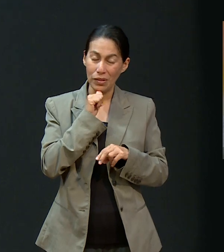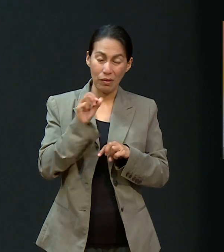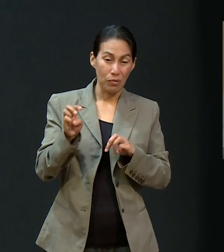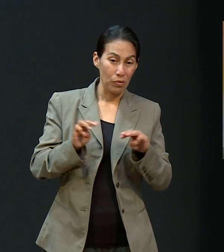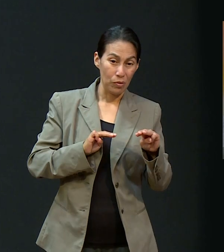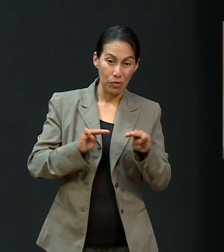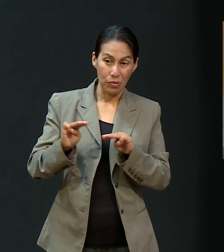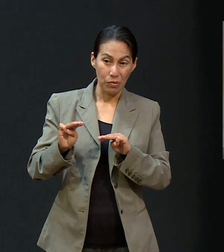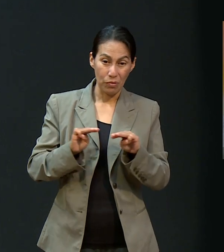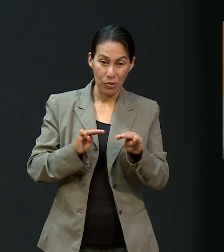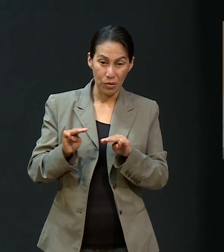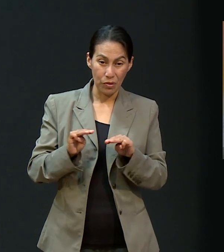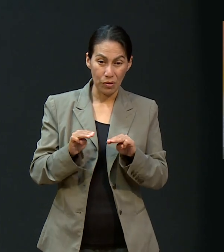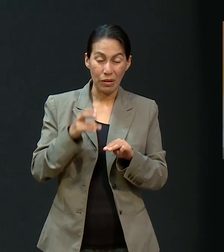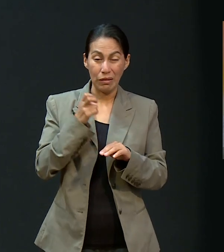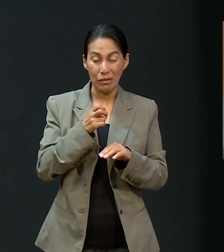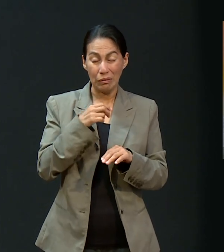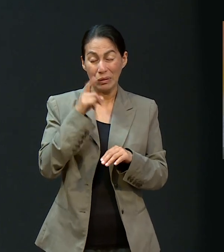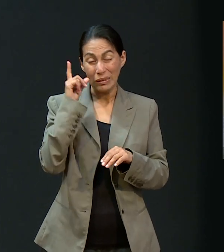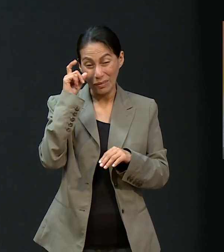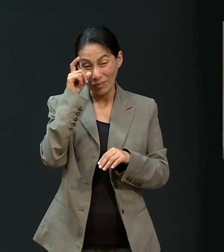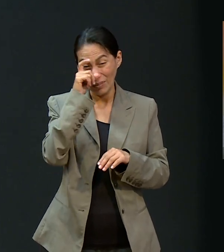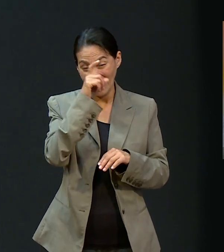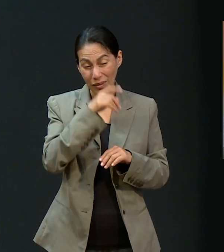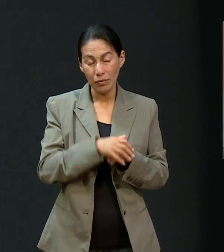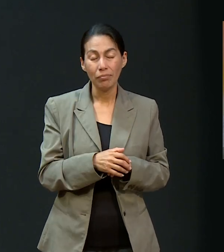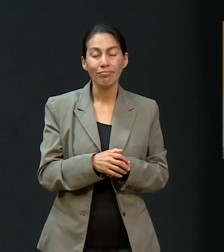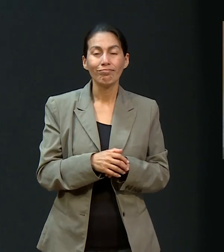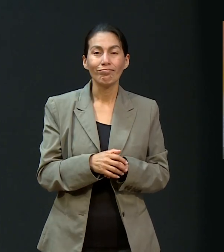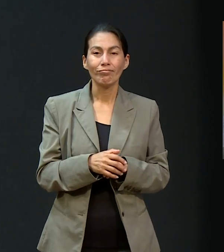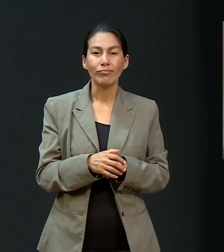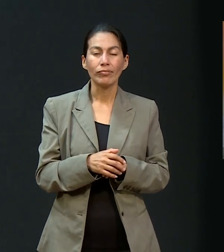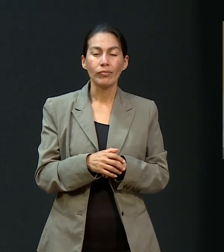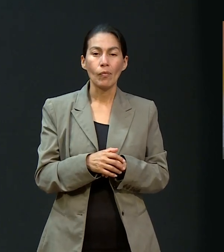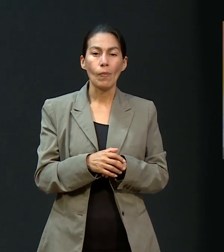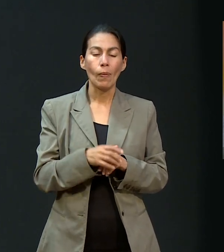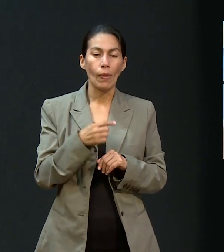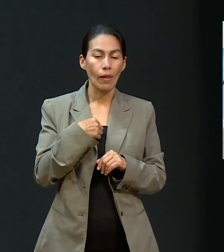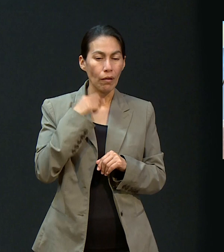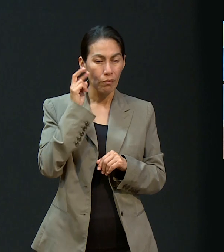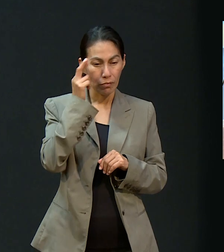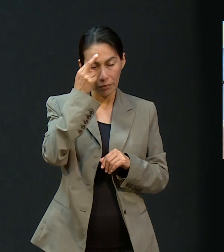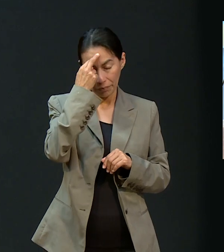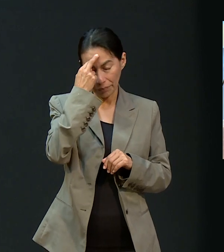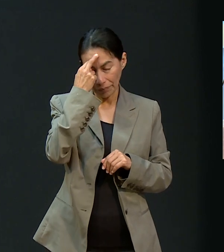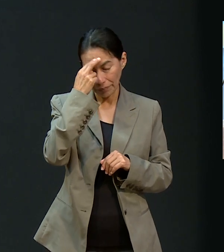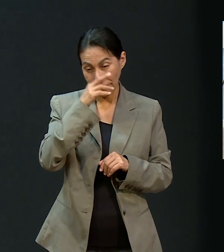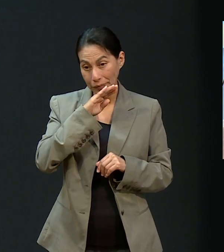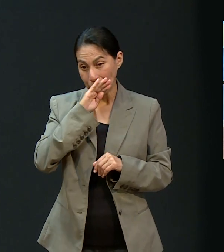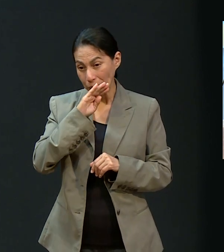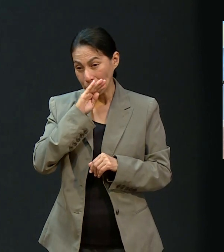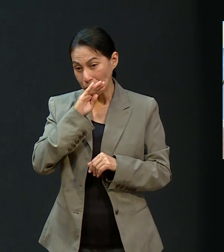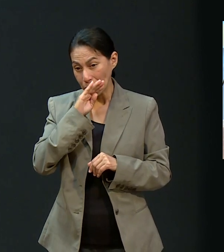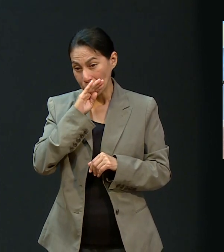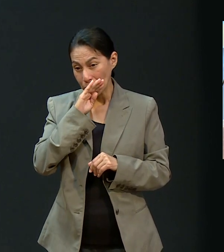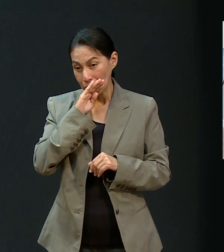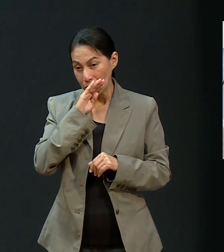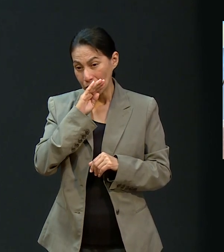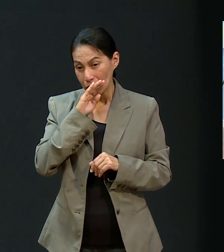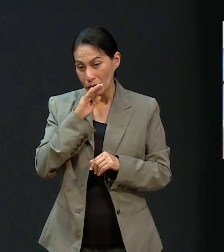Porque cualquier movimiento va a ser contraproducente. Y recuerdo cómo a mi mamá se